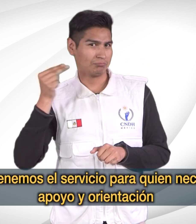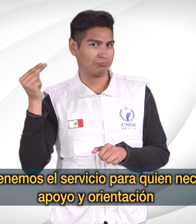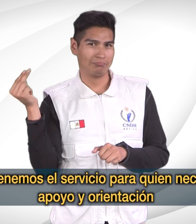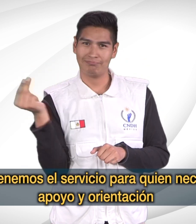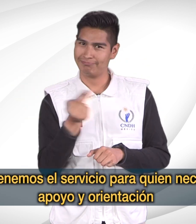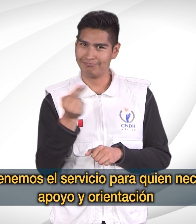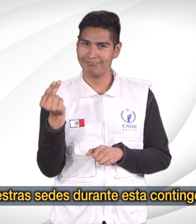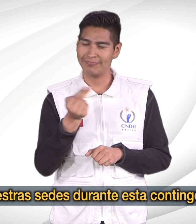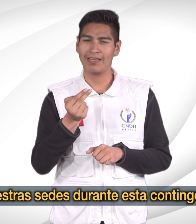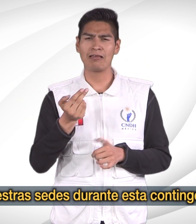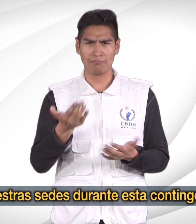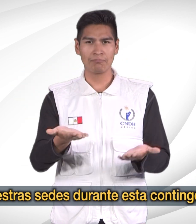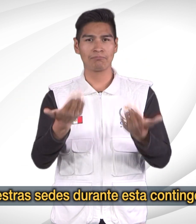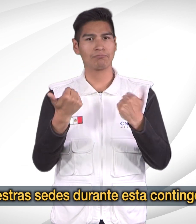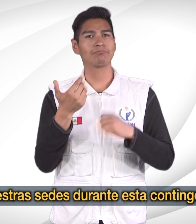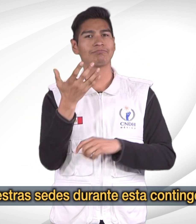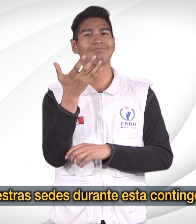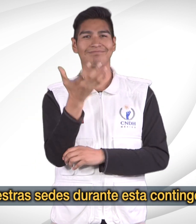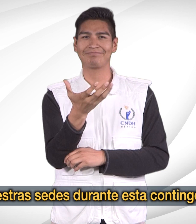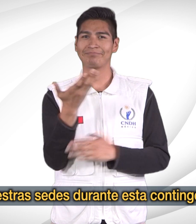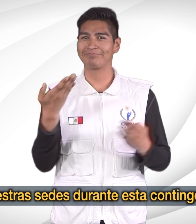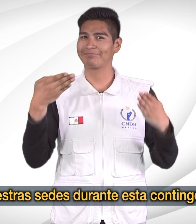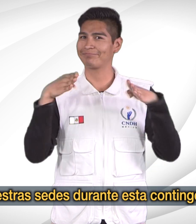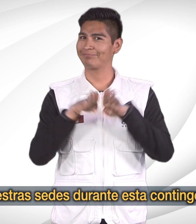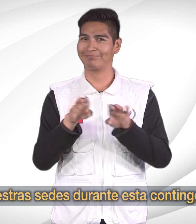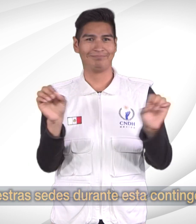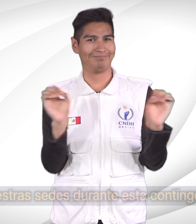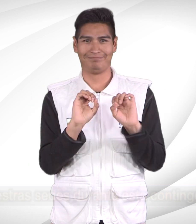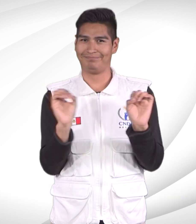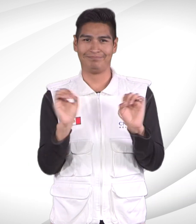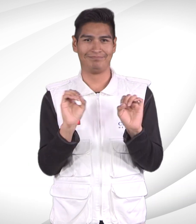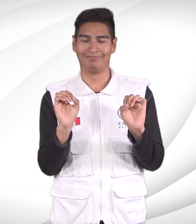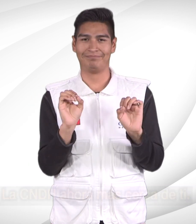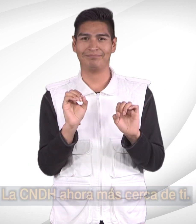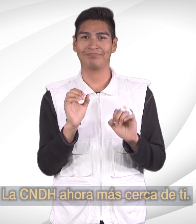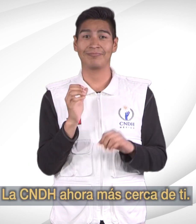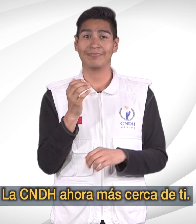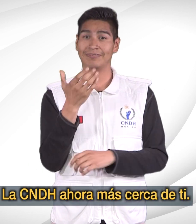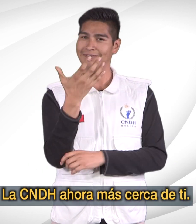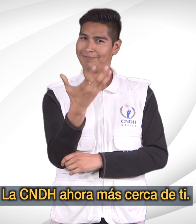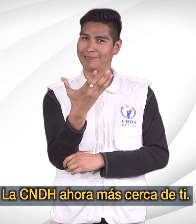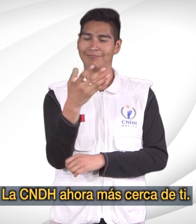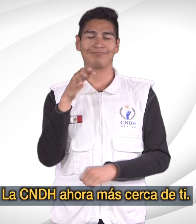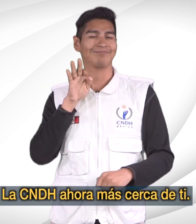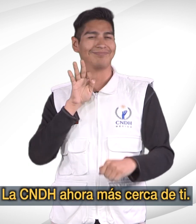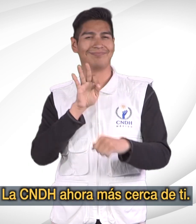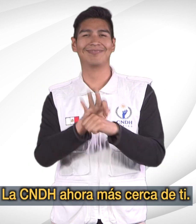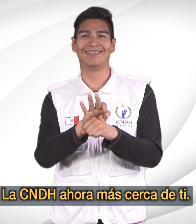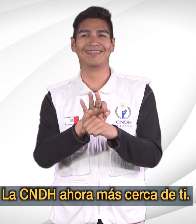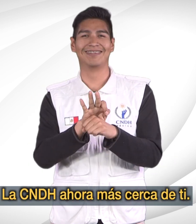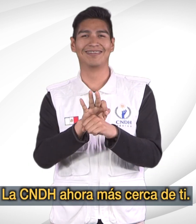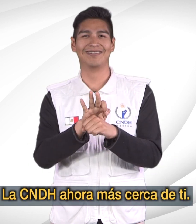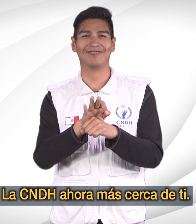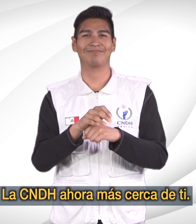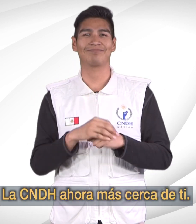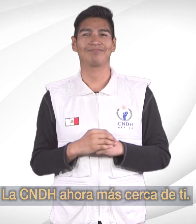orientación en nuestras sedes durante esta contingencia. La CNDH, ahora más cerca de ti.